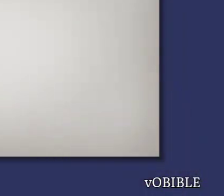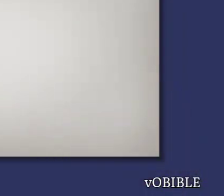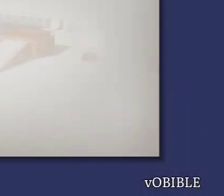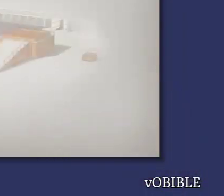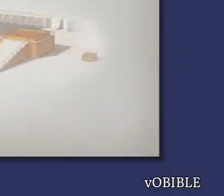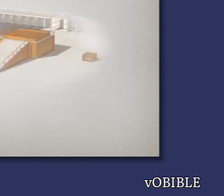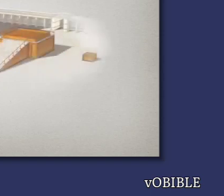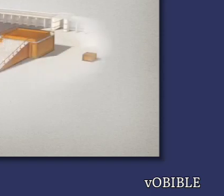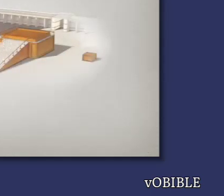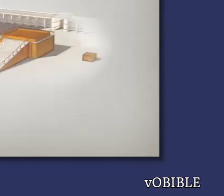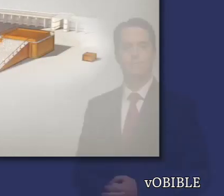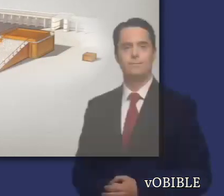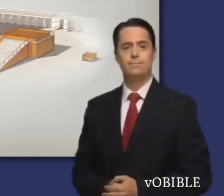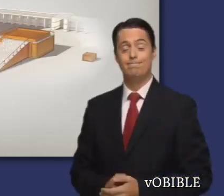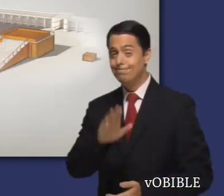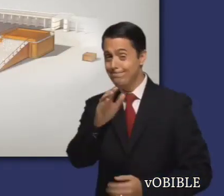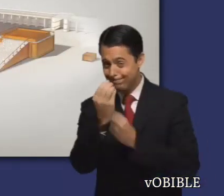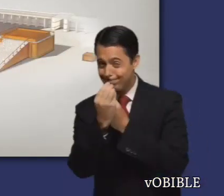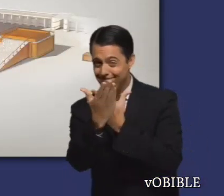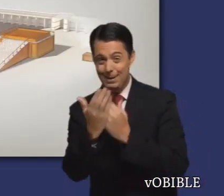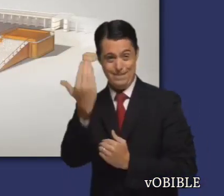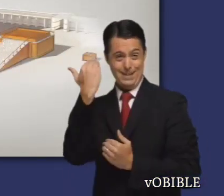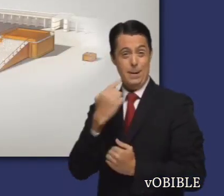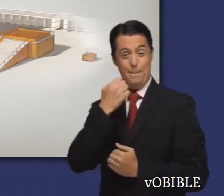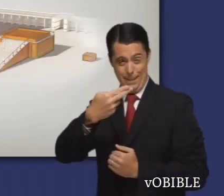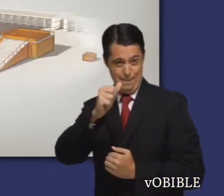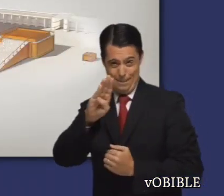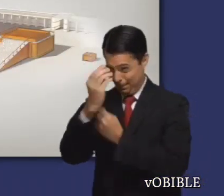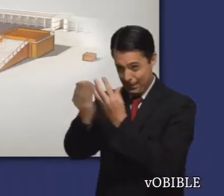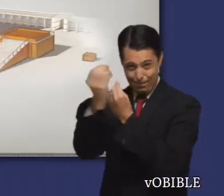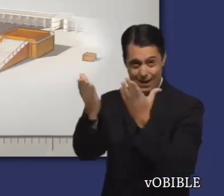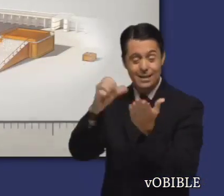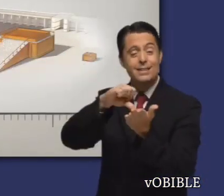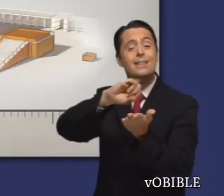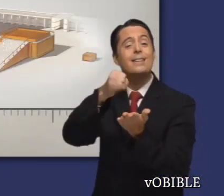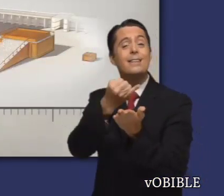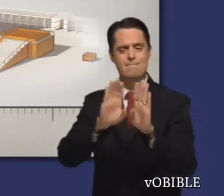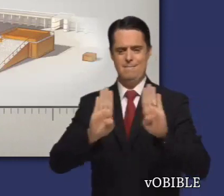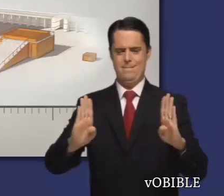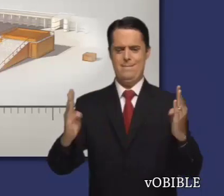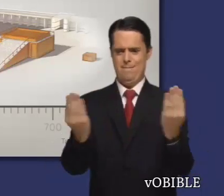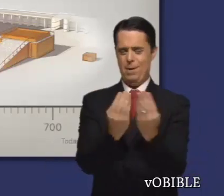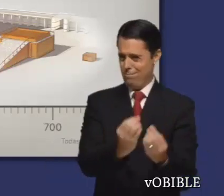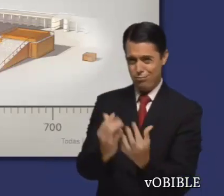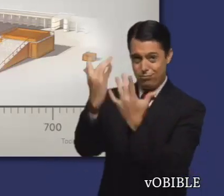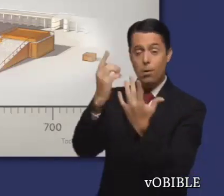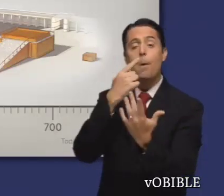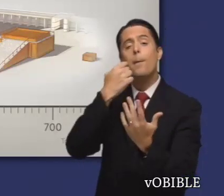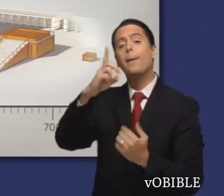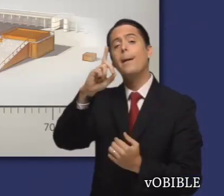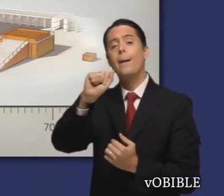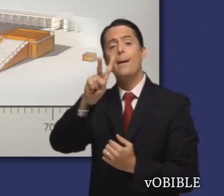¿Lo sabía? En los días de Abacuc, el templo de Jehová estaba en Jerusalén, y durante más de 400